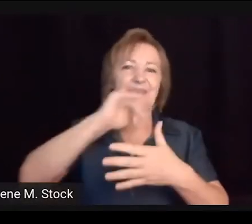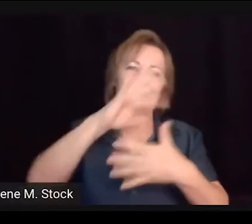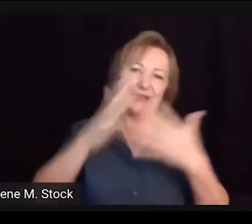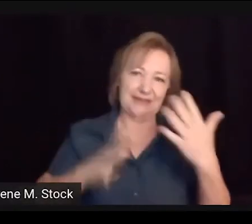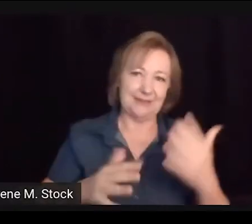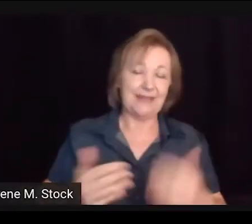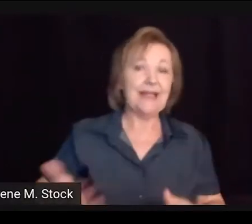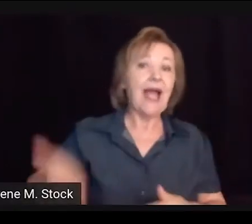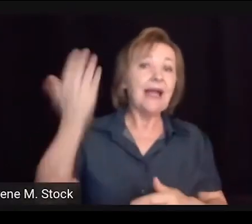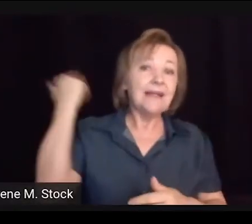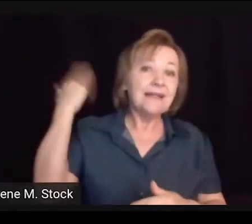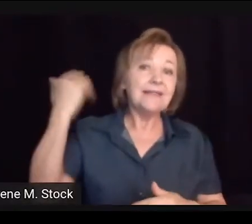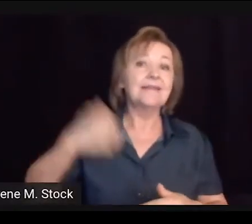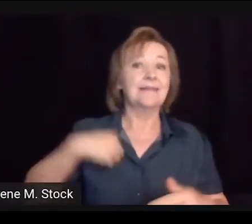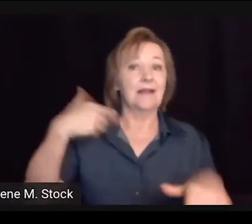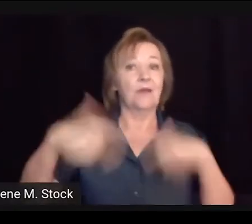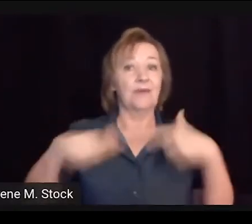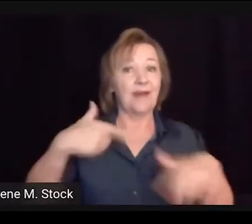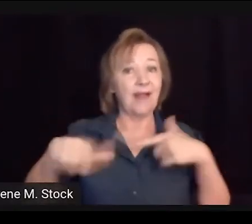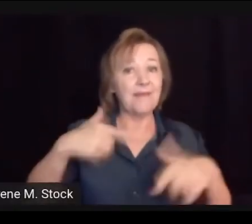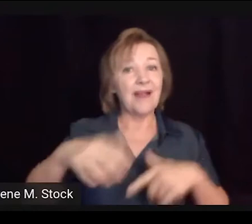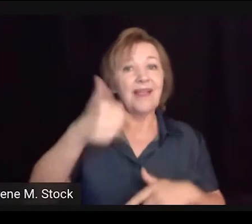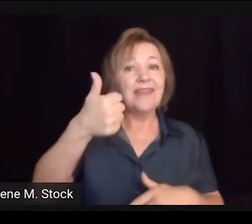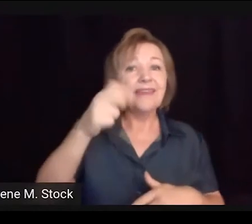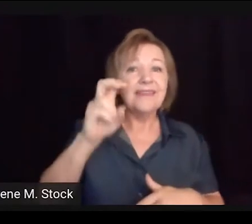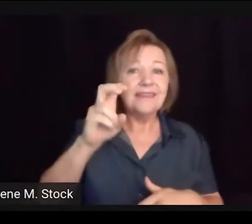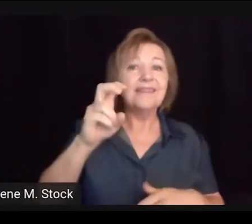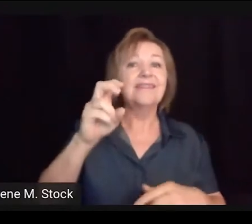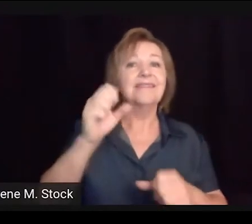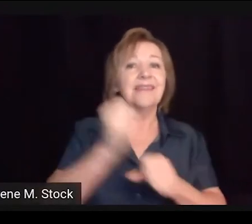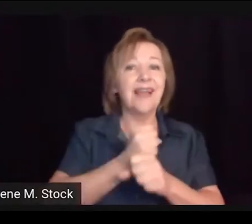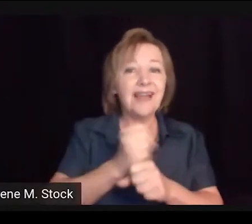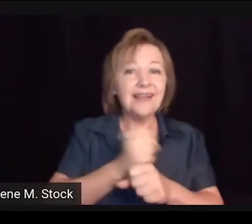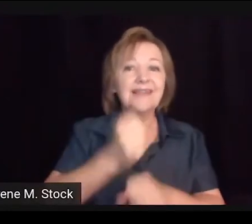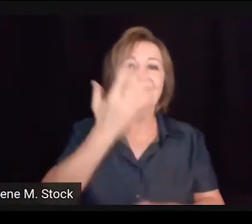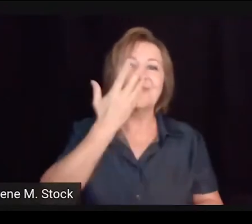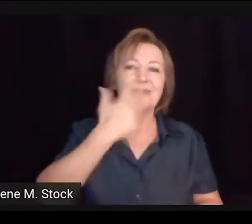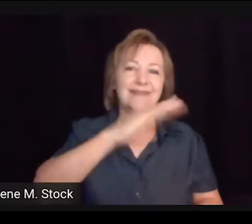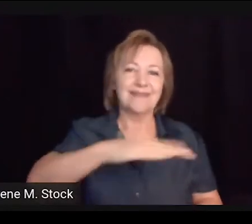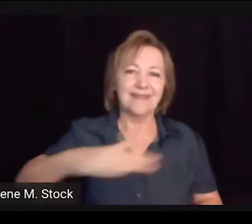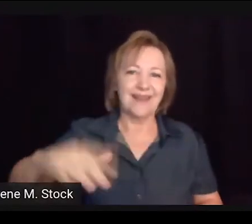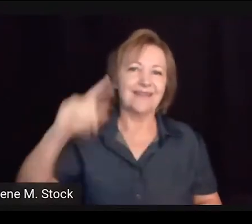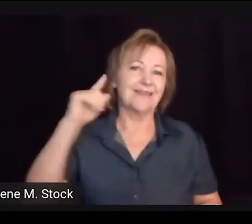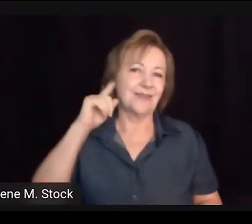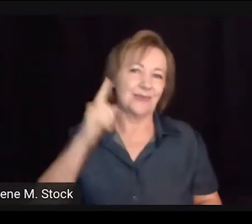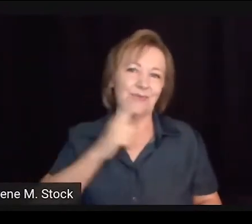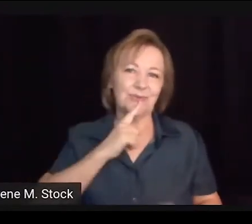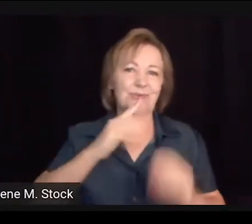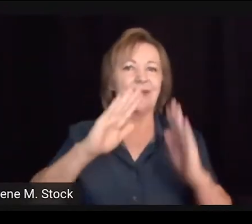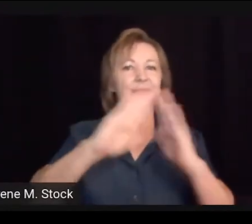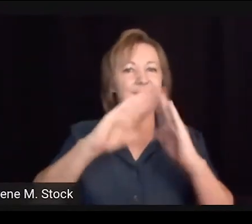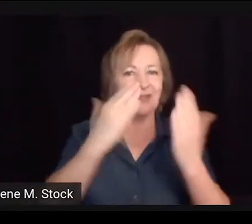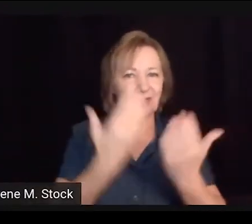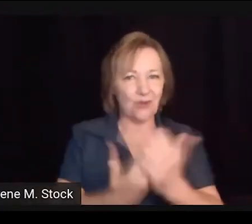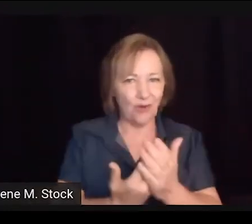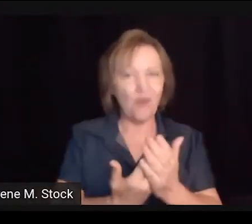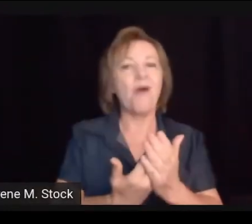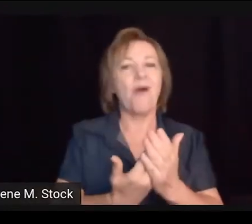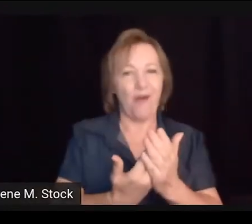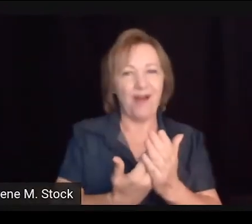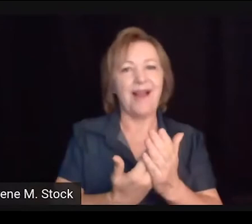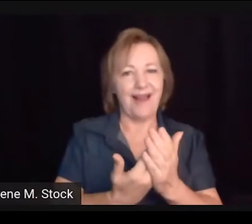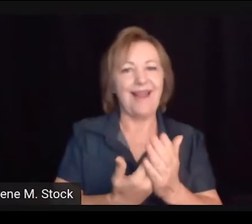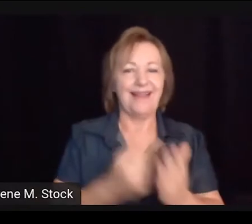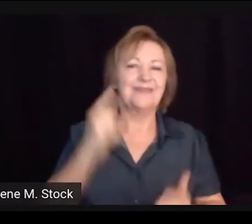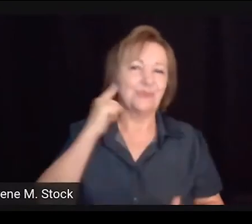e eu trabalho com a disciplina de Libras. Na minha experiência profissional, trabalhei com crianças